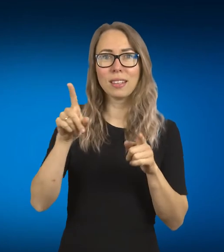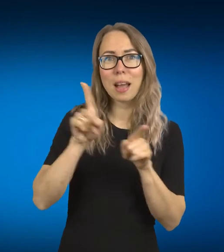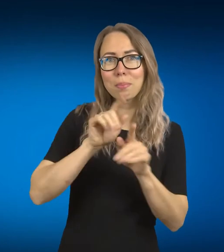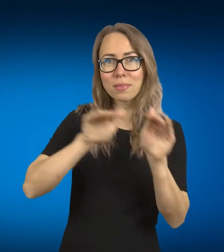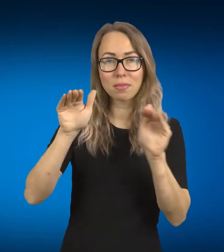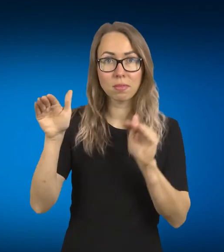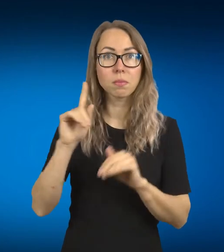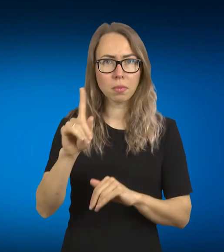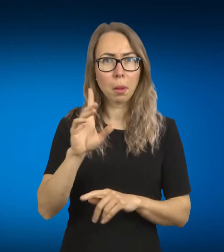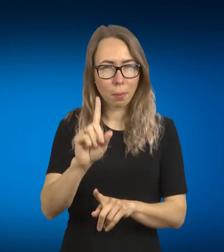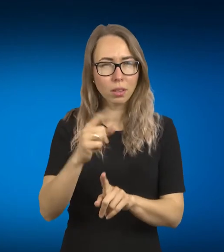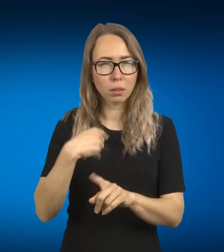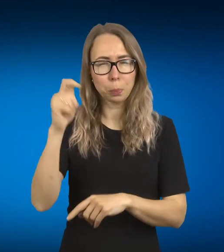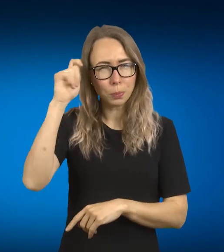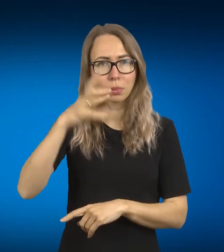vyks toliau. Bet tu tai darėjai visiškai viena?